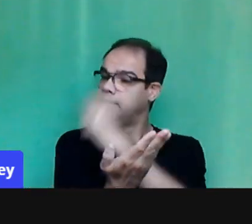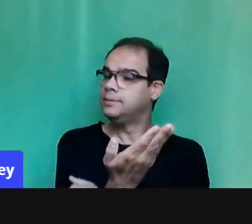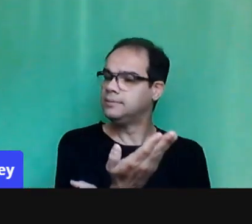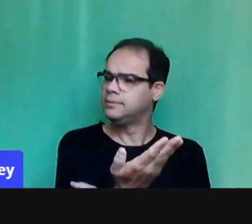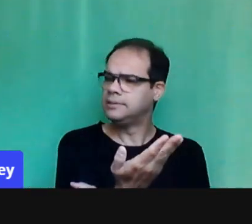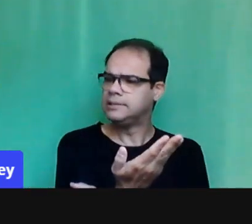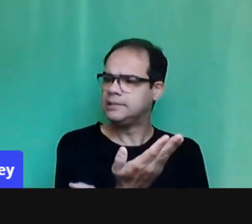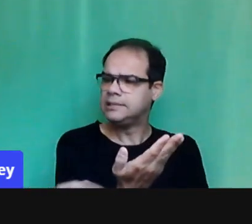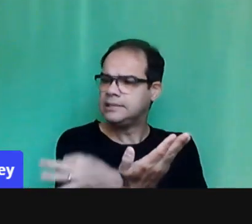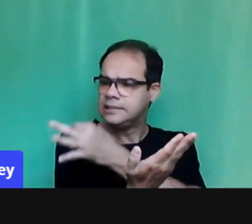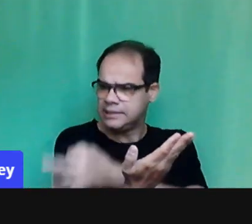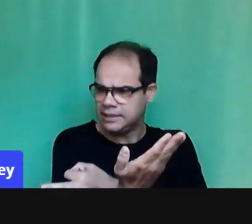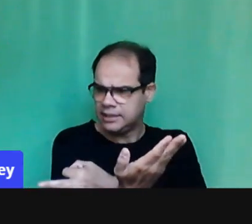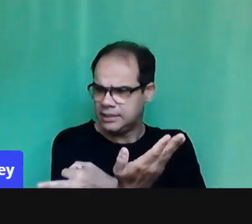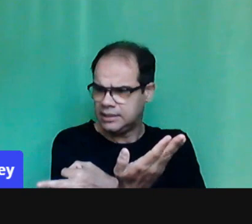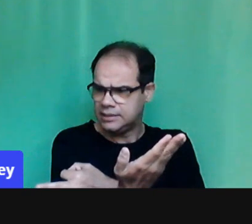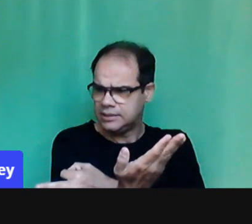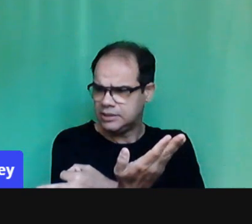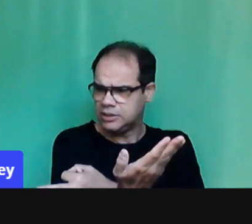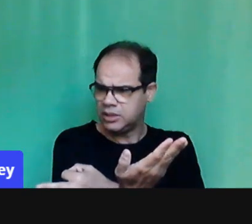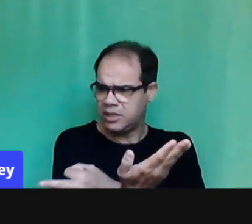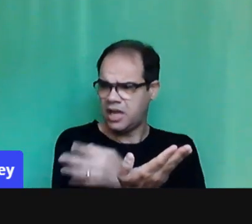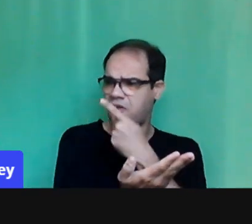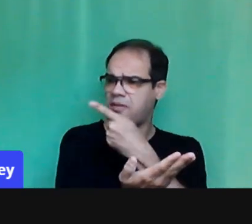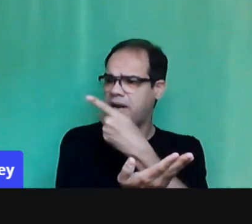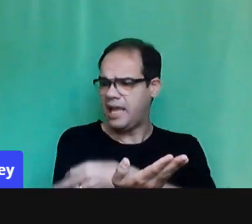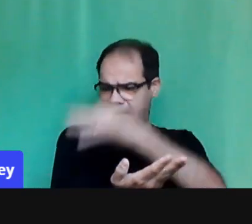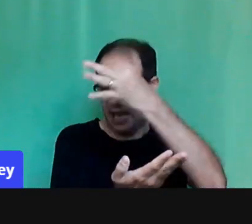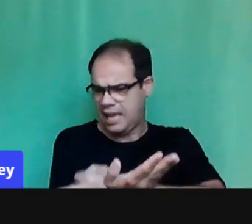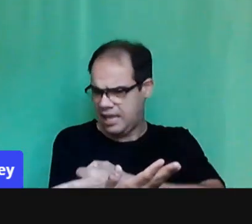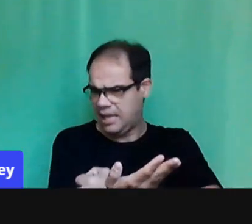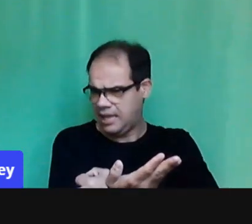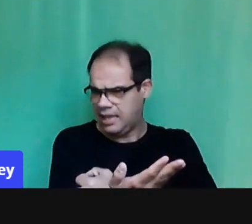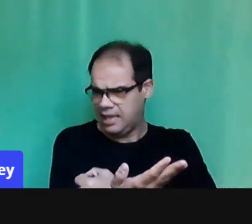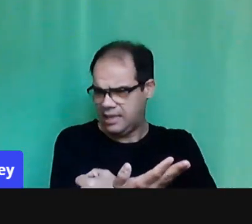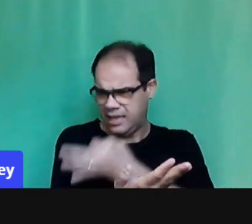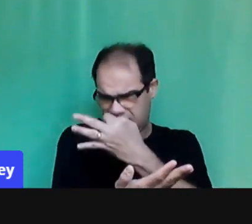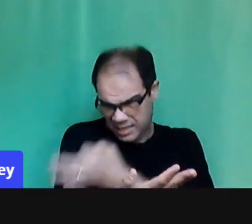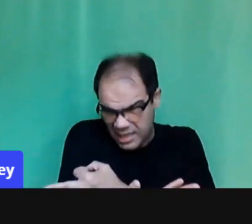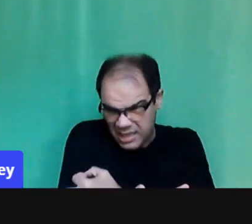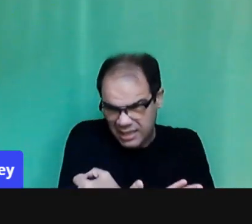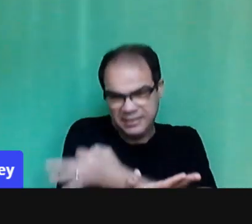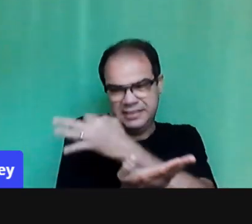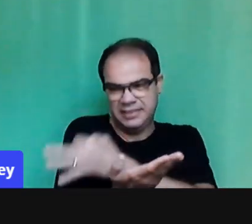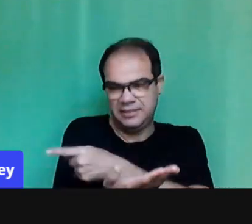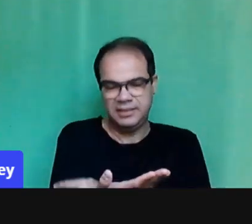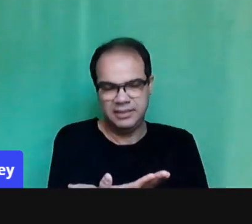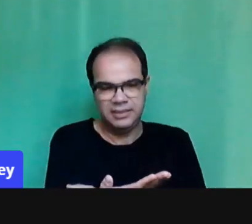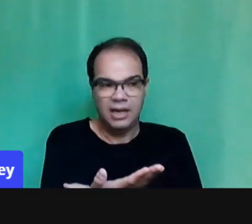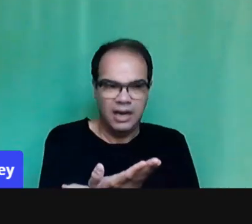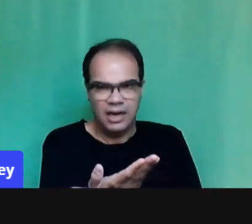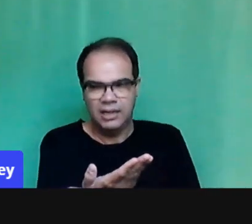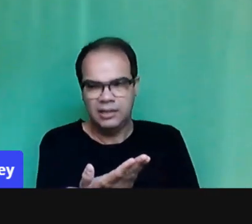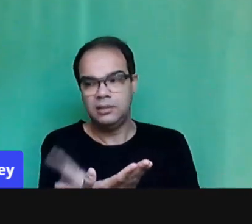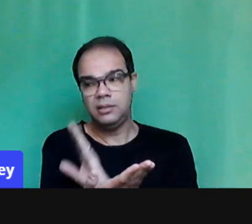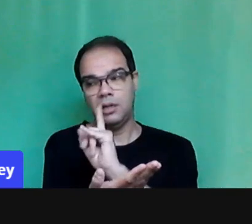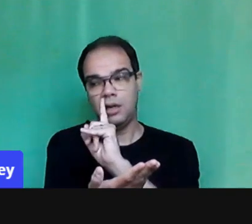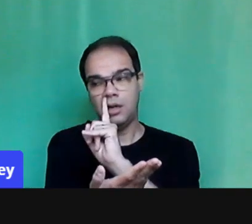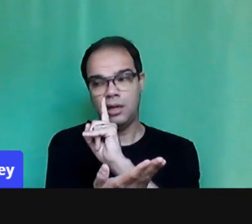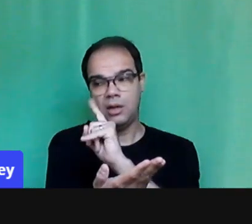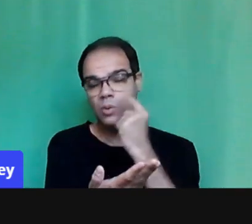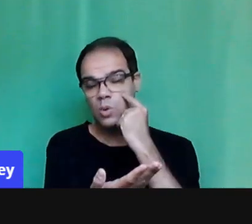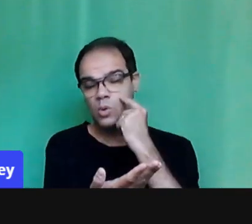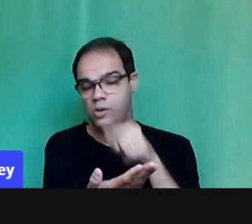você acha que está errado pela simples expressão do professor ou a pergunta de será? É isso mesmo? Bom,